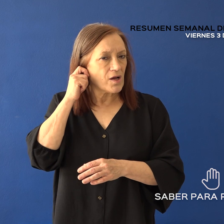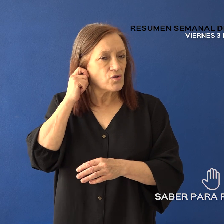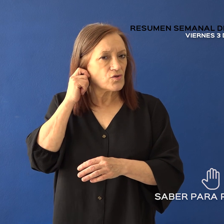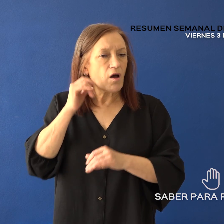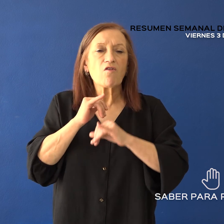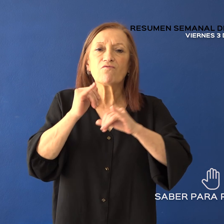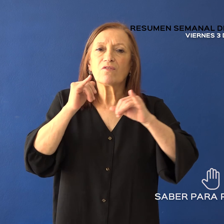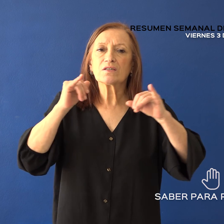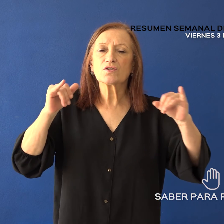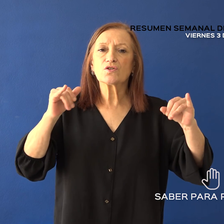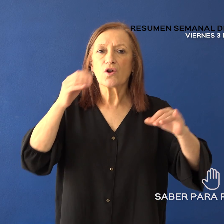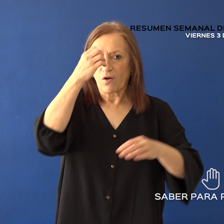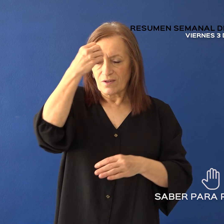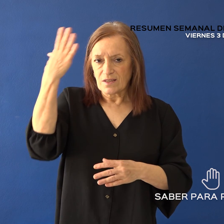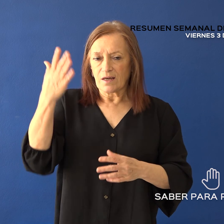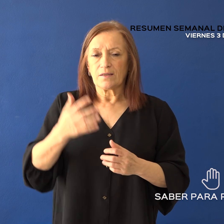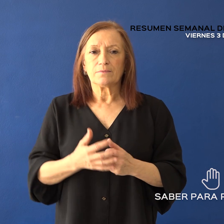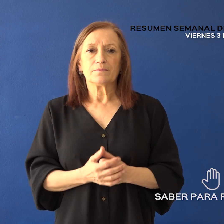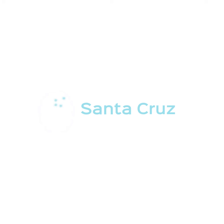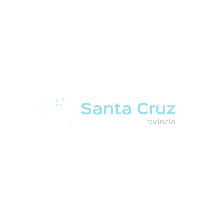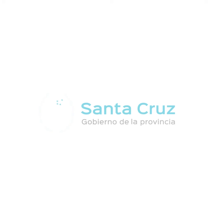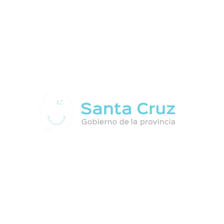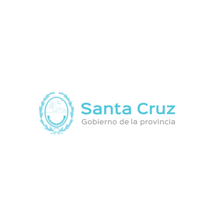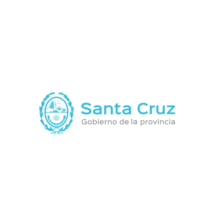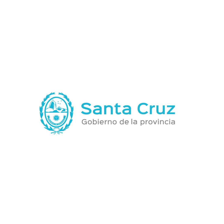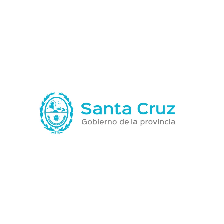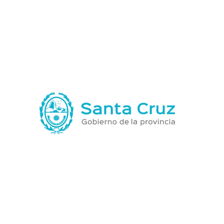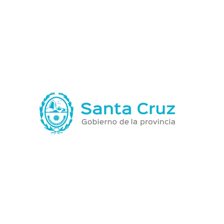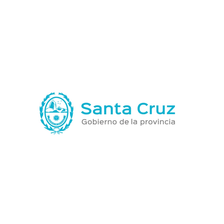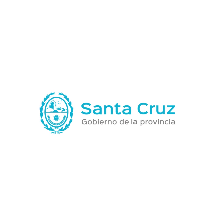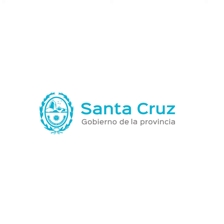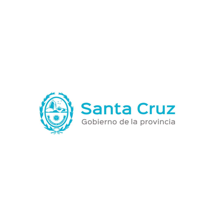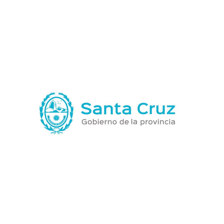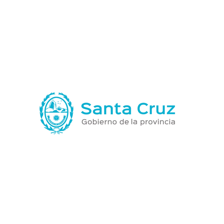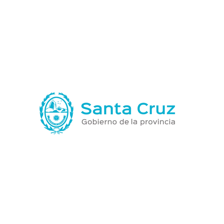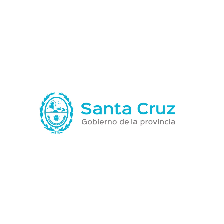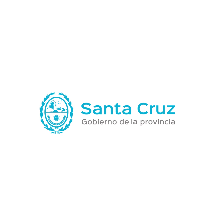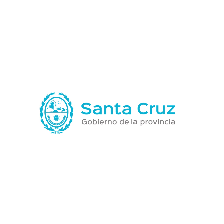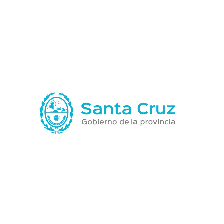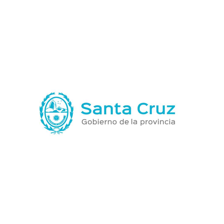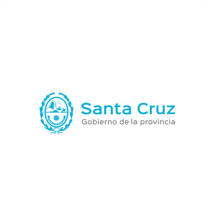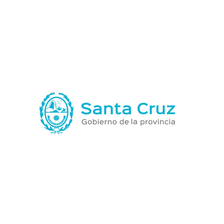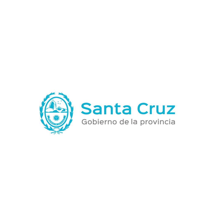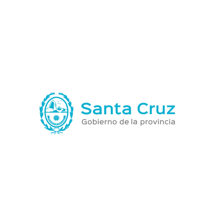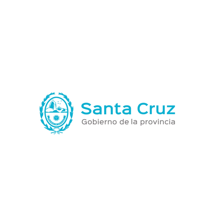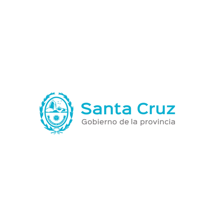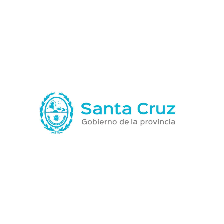en base a los registros ISA. Resumen semanal de noticias Semana del 29 de